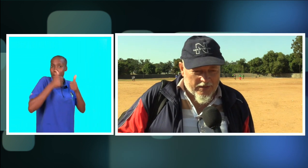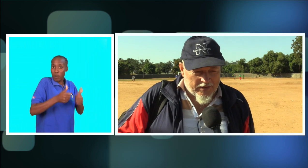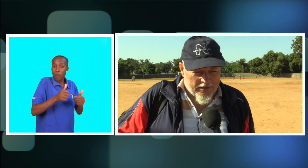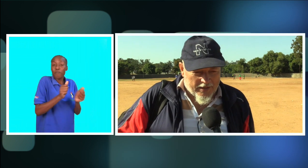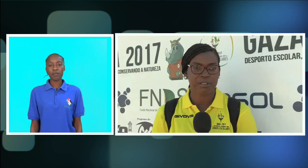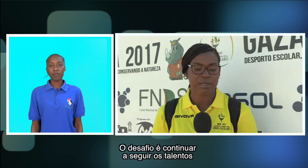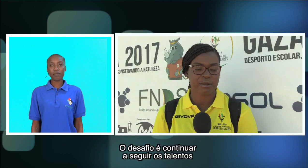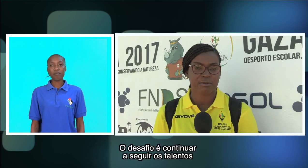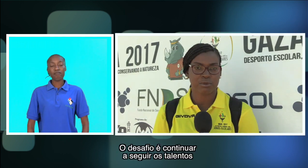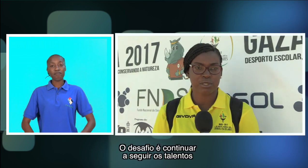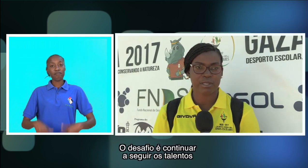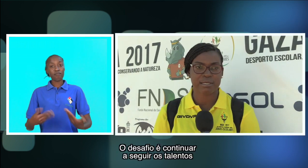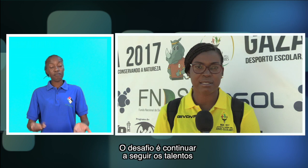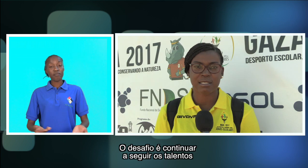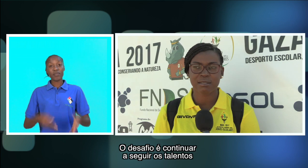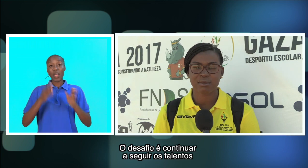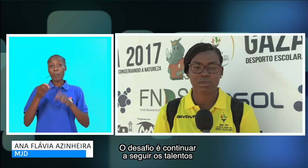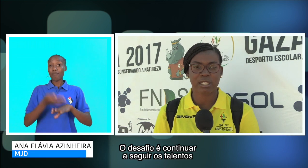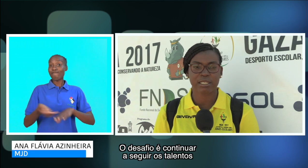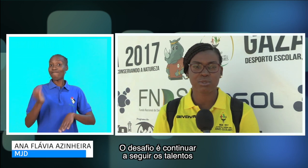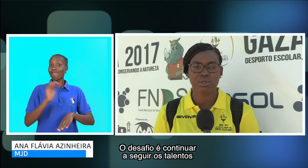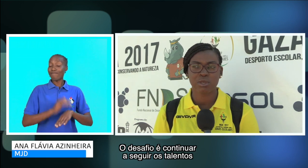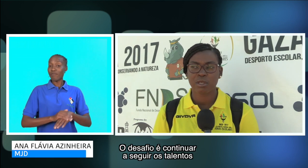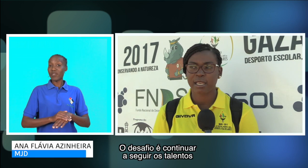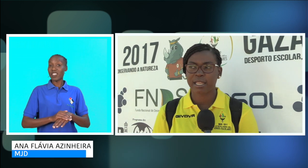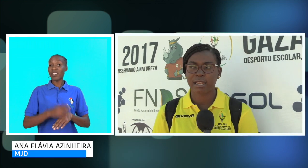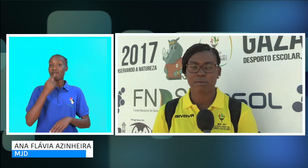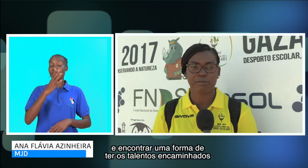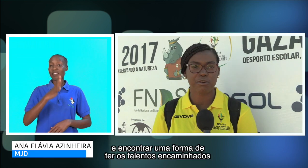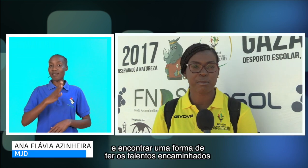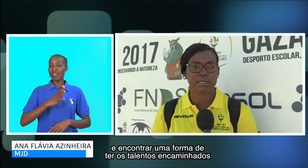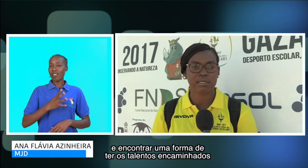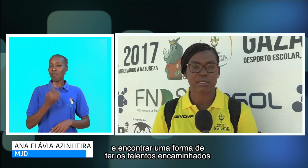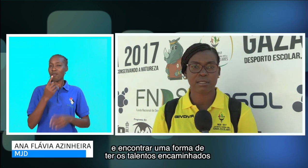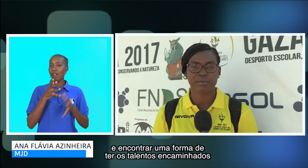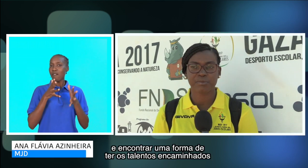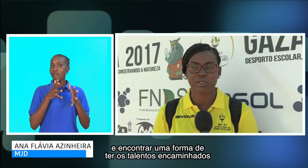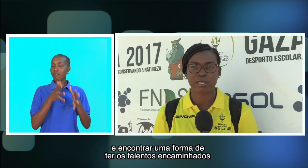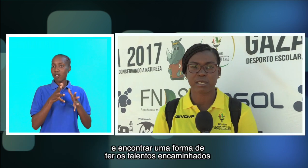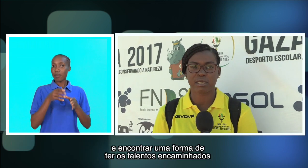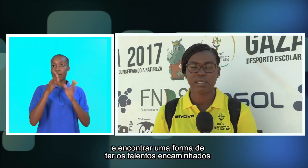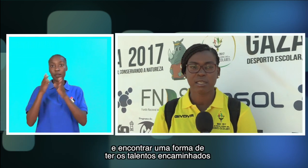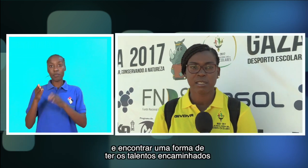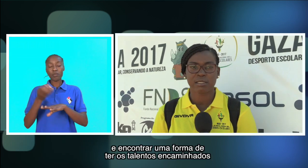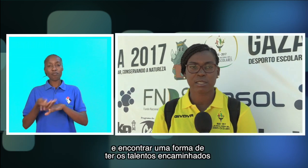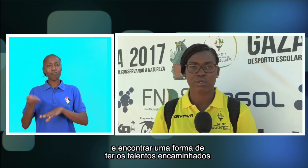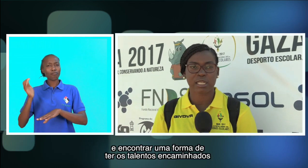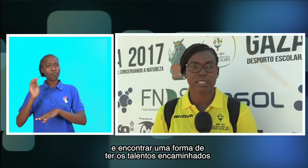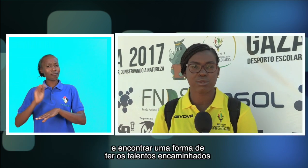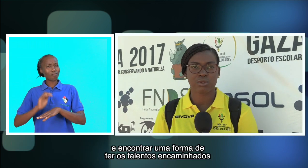O desafio é continuar a seguir com os talentos. É criar uma forma de ter os talentos